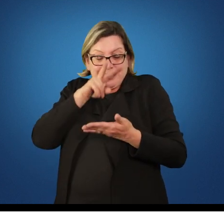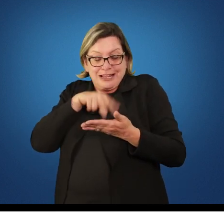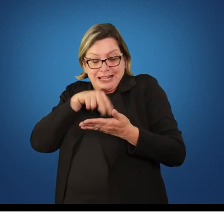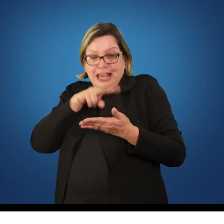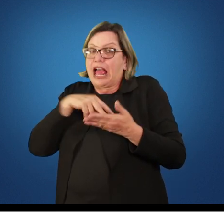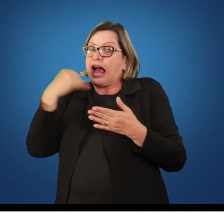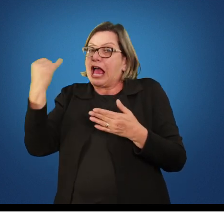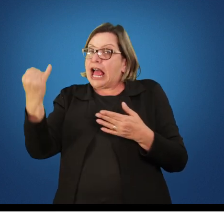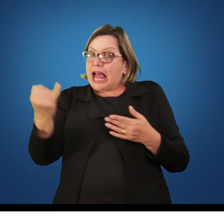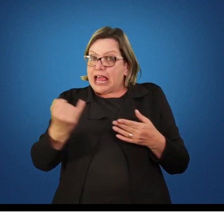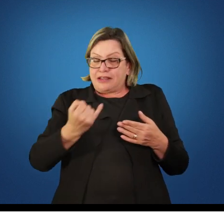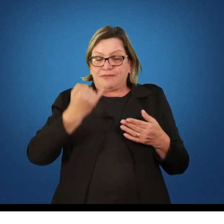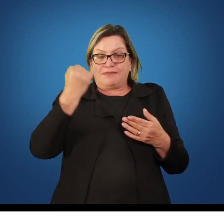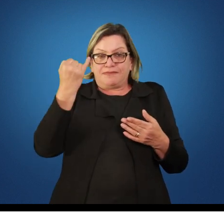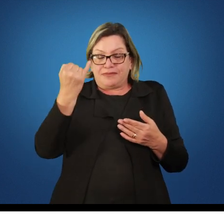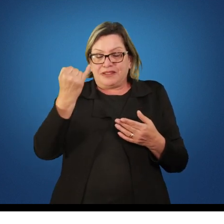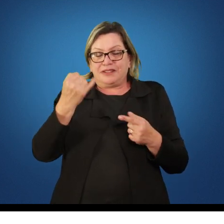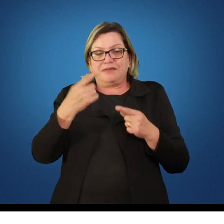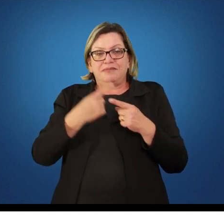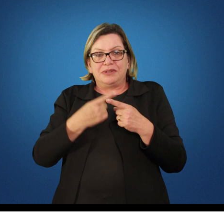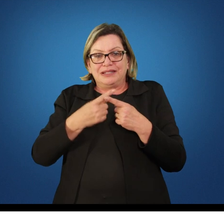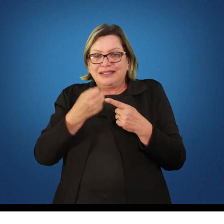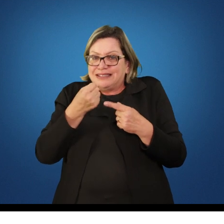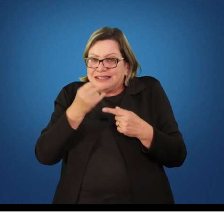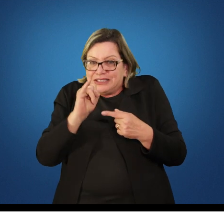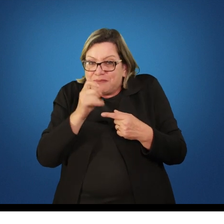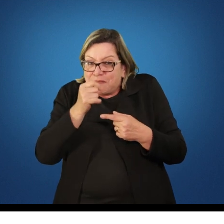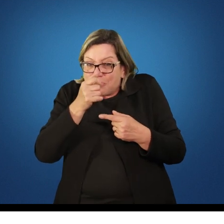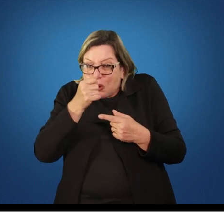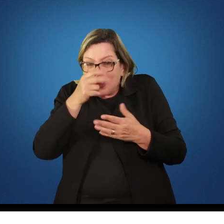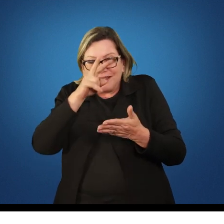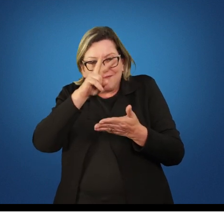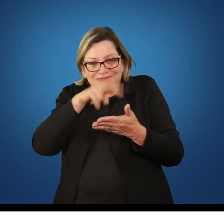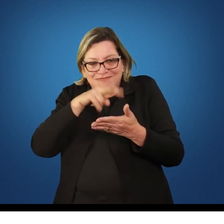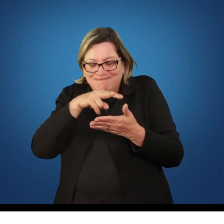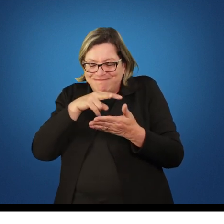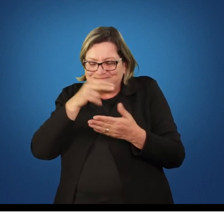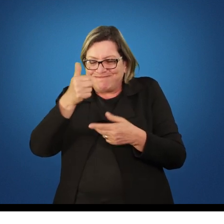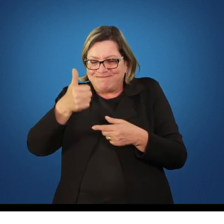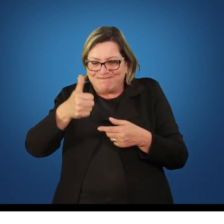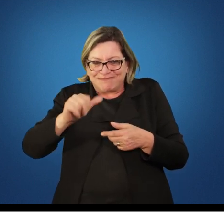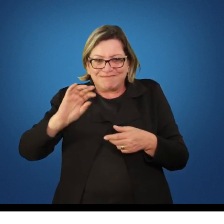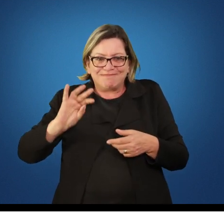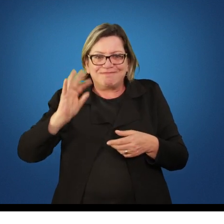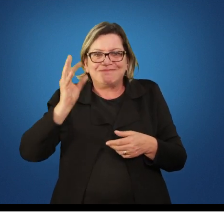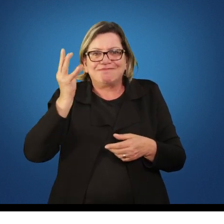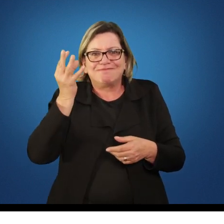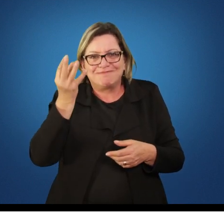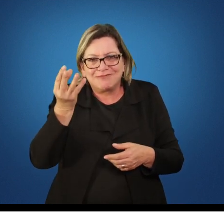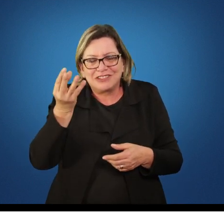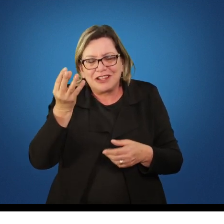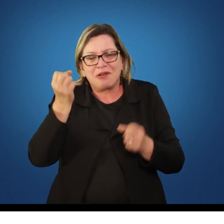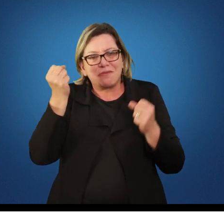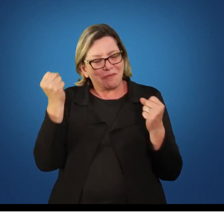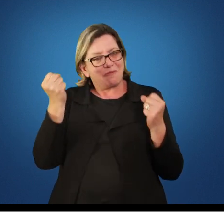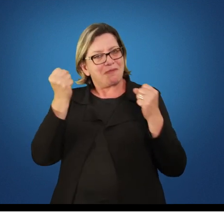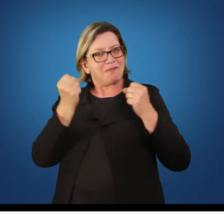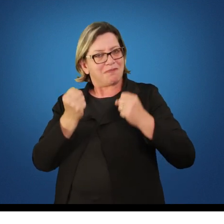leitura vocês irão ficar com déficit que esse déficit estará será prejudicial para a prática